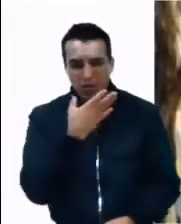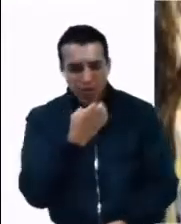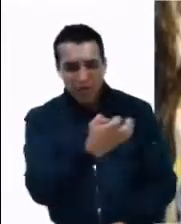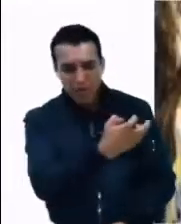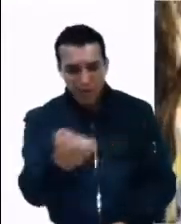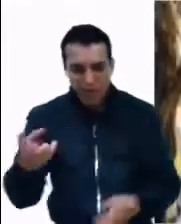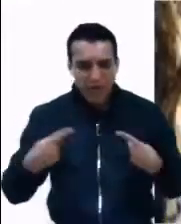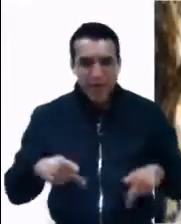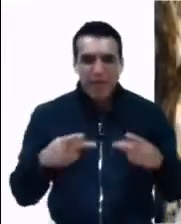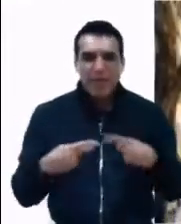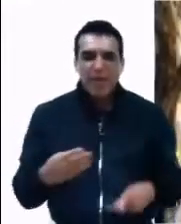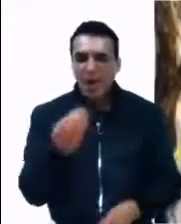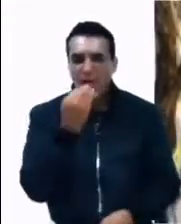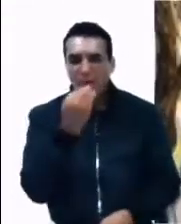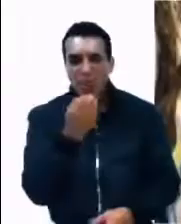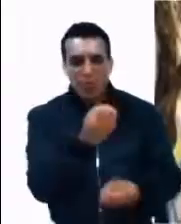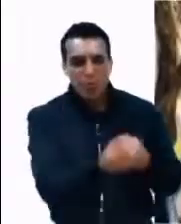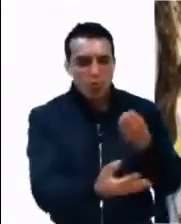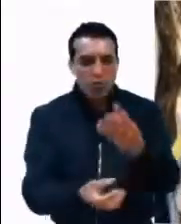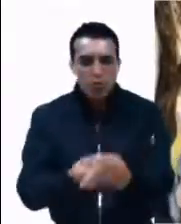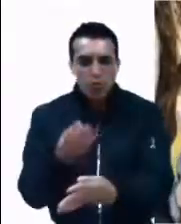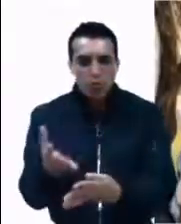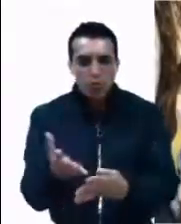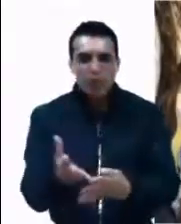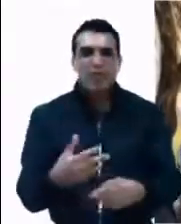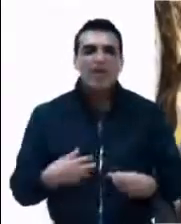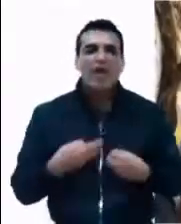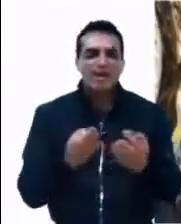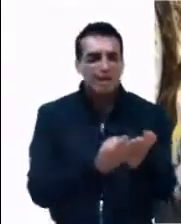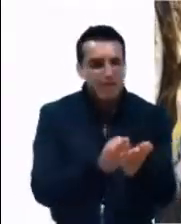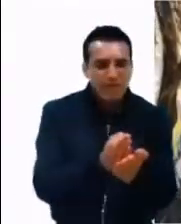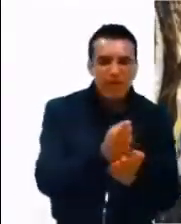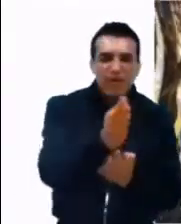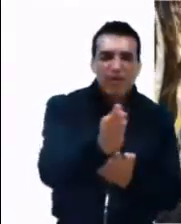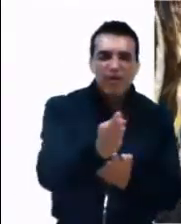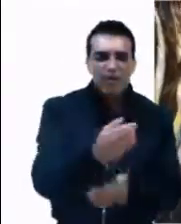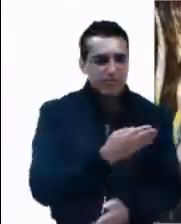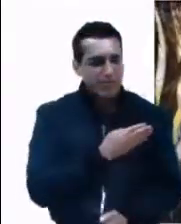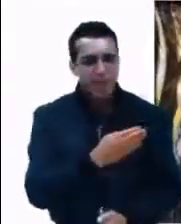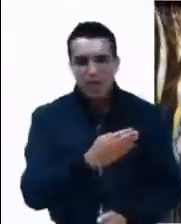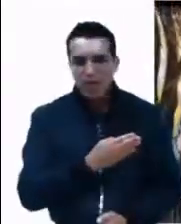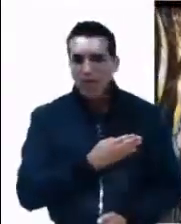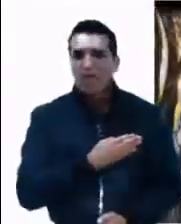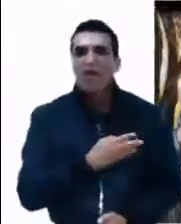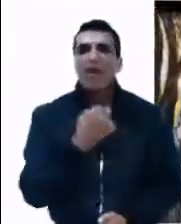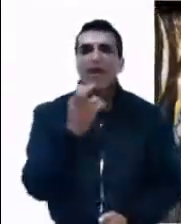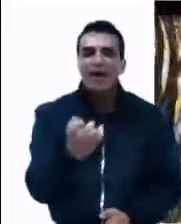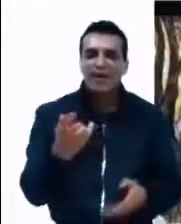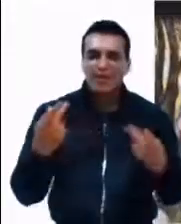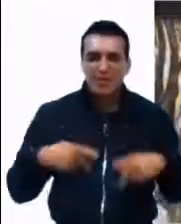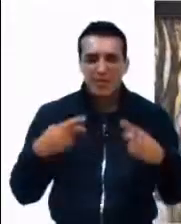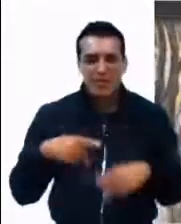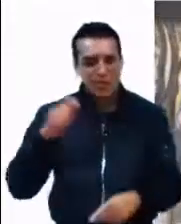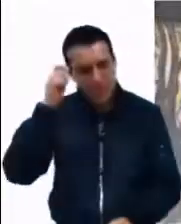repartirles a su tiempo los alimentos, se porta con fidelidad y prudencia. Dichoso ese siervo, si el